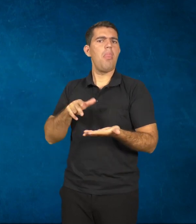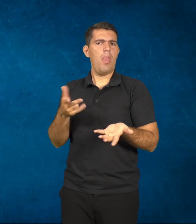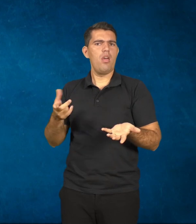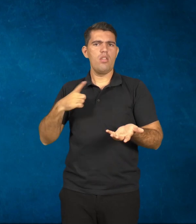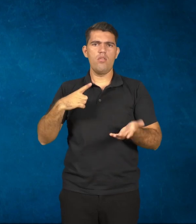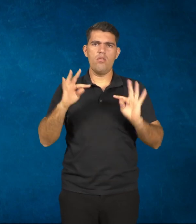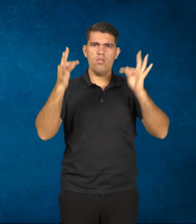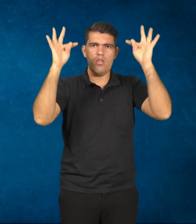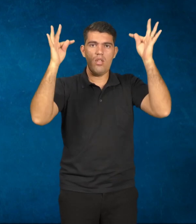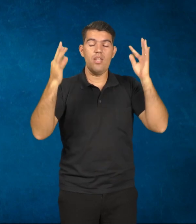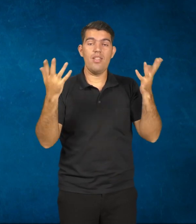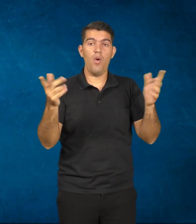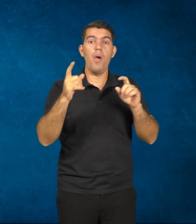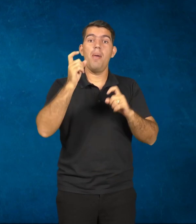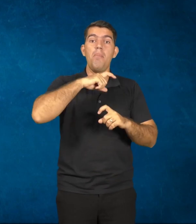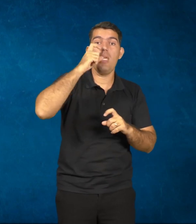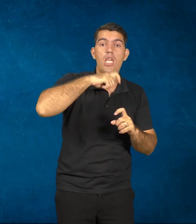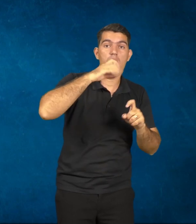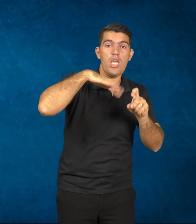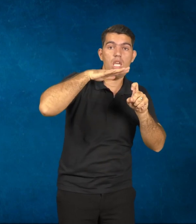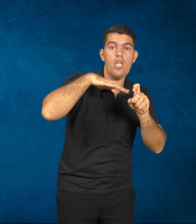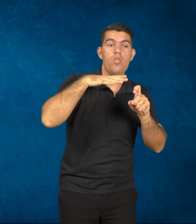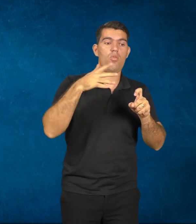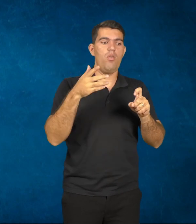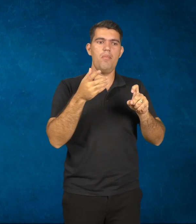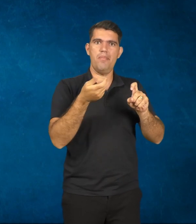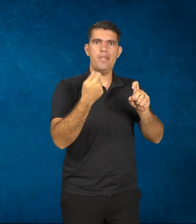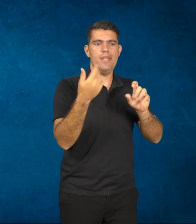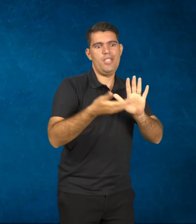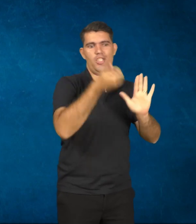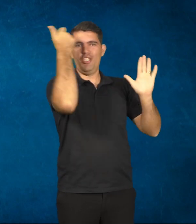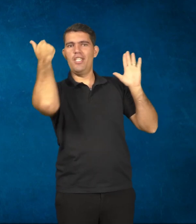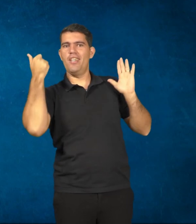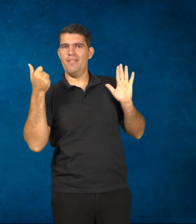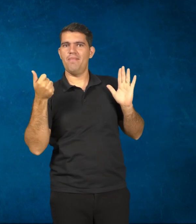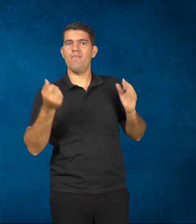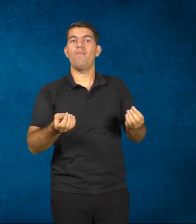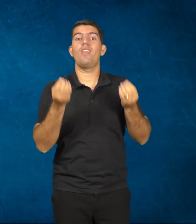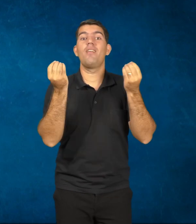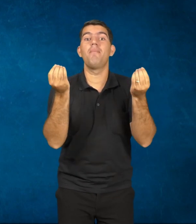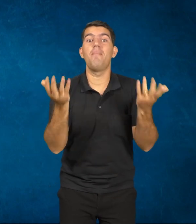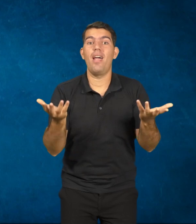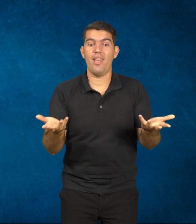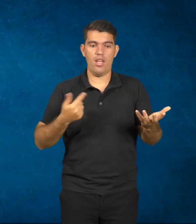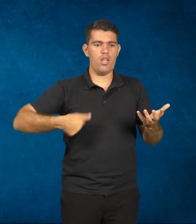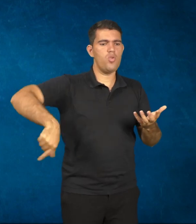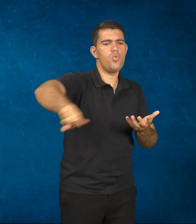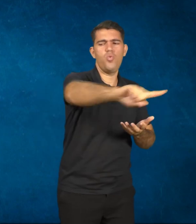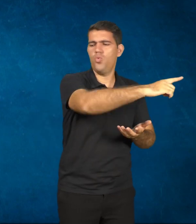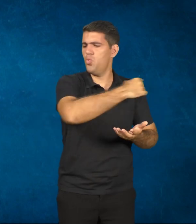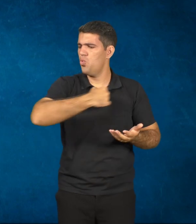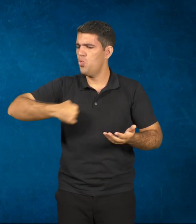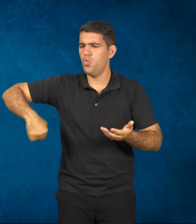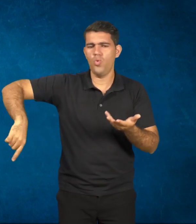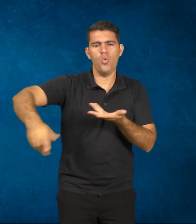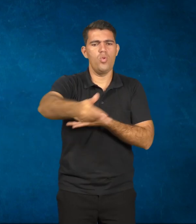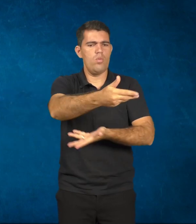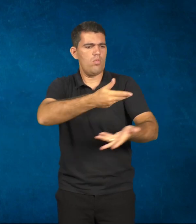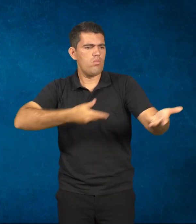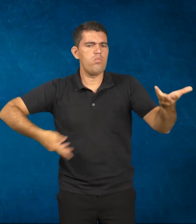a desmistificar um pouco essa relação para entender que há uma mediação de toda essa gama de recursos que